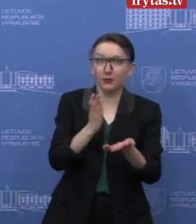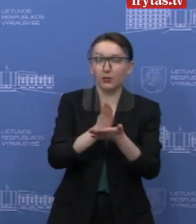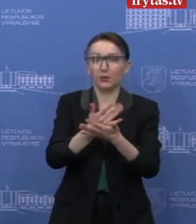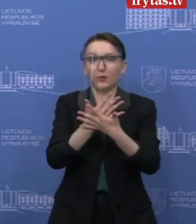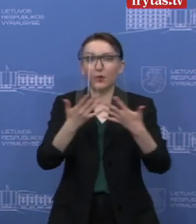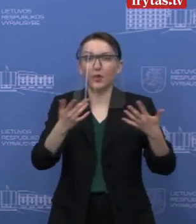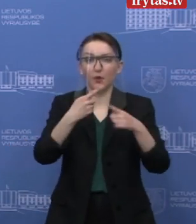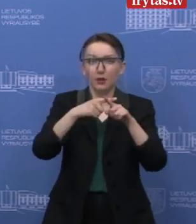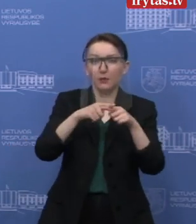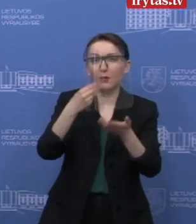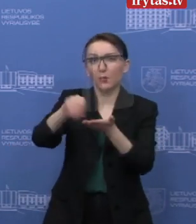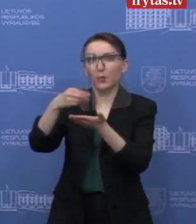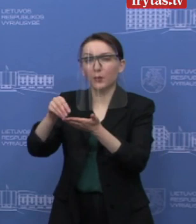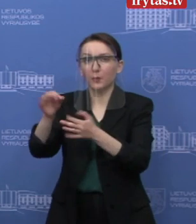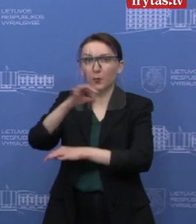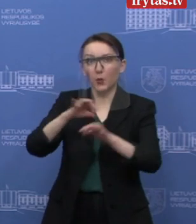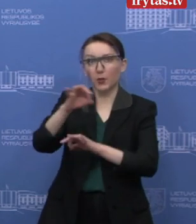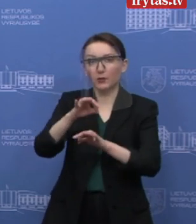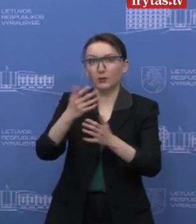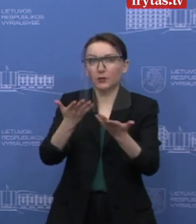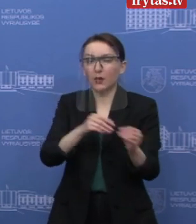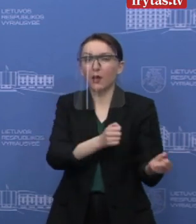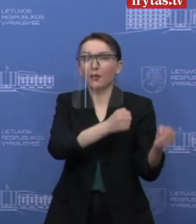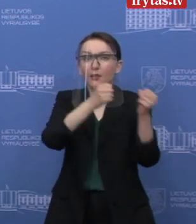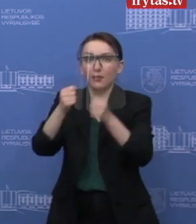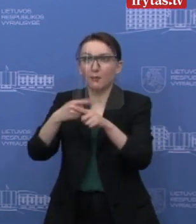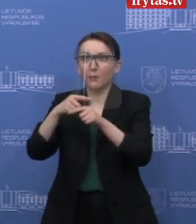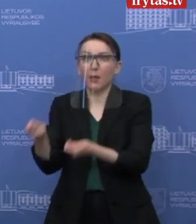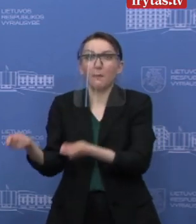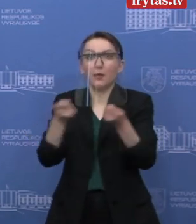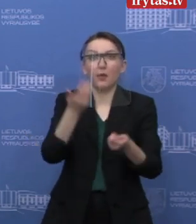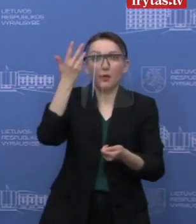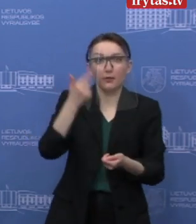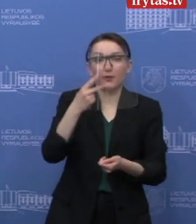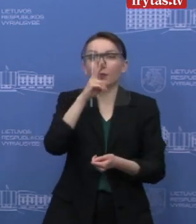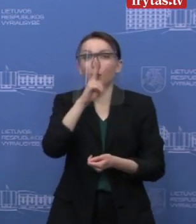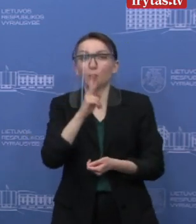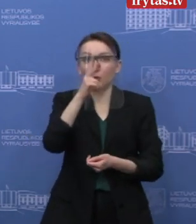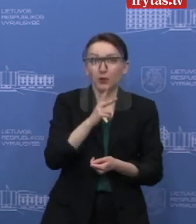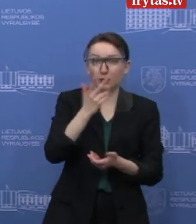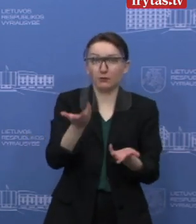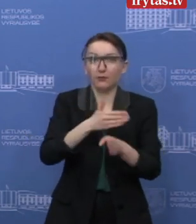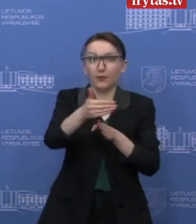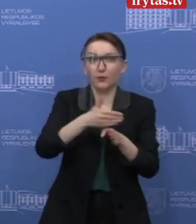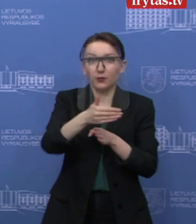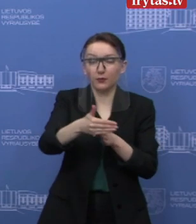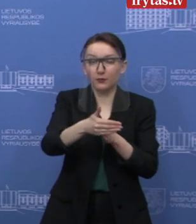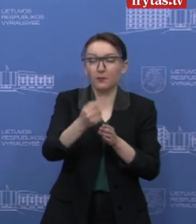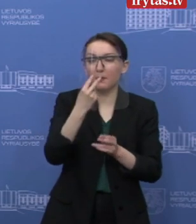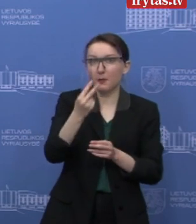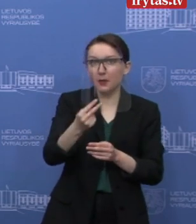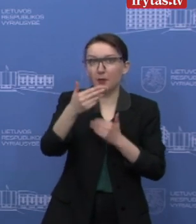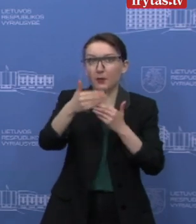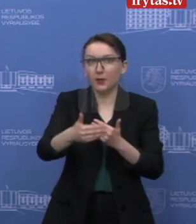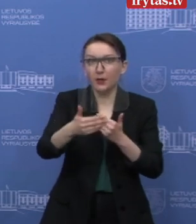įvairios įrangos pirkimo projektuose, atsidedami įrangos pristatymo terminai 2-3 mėnesiam. Bet tokie terminai